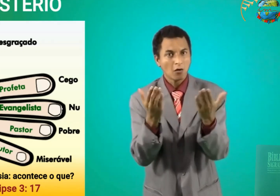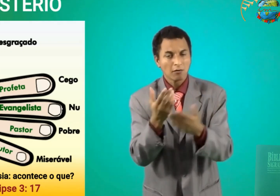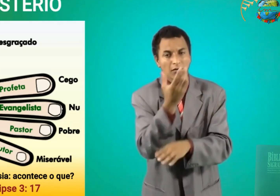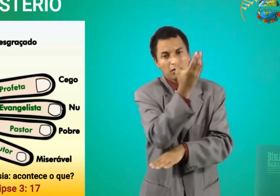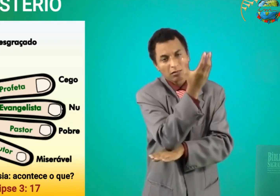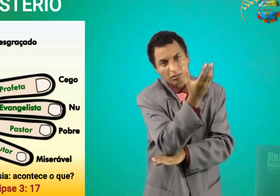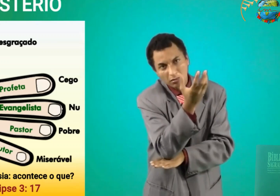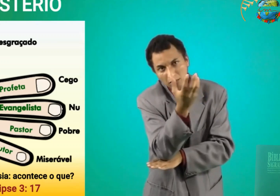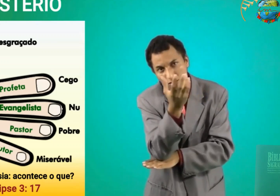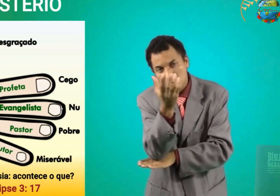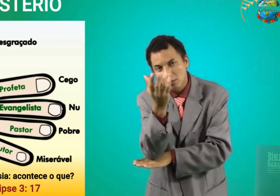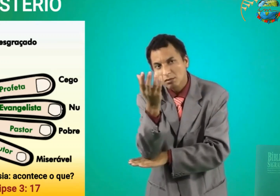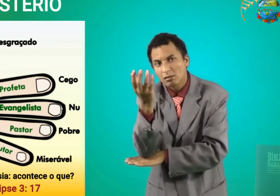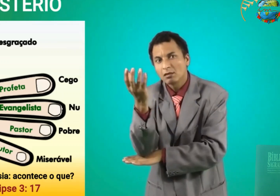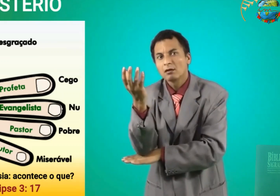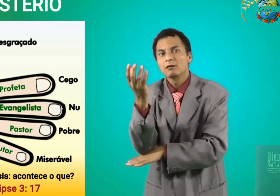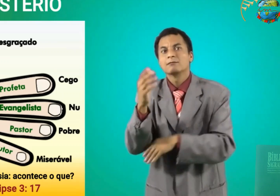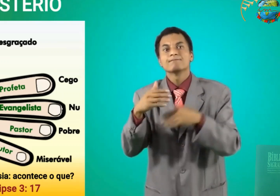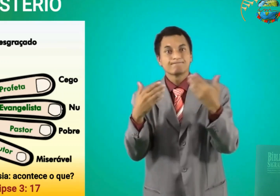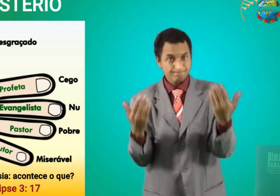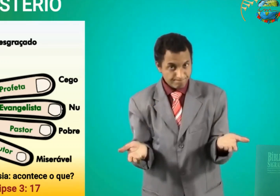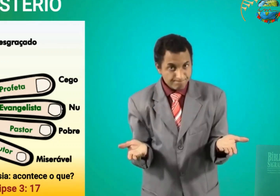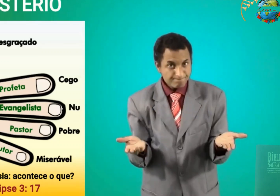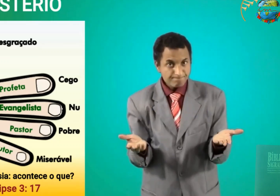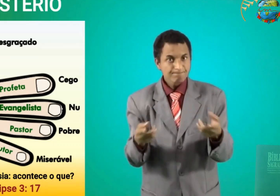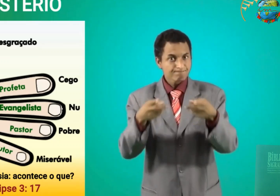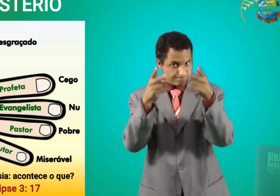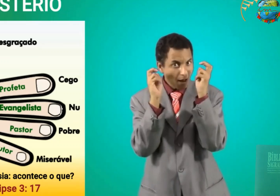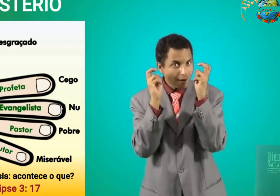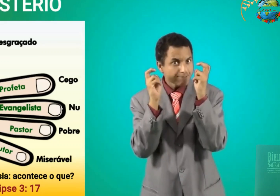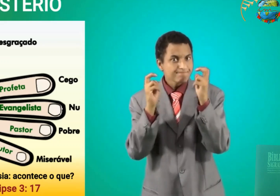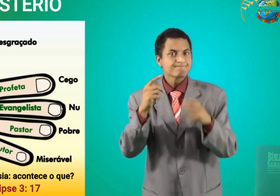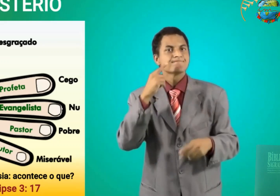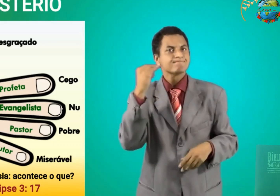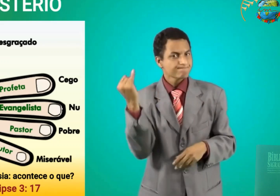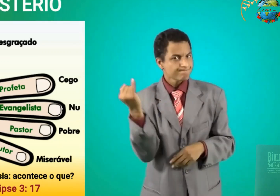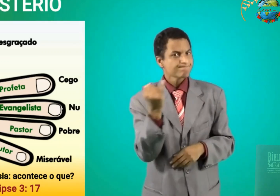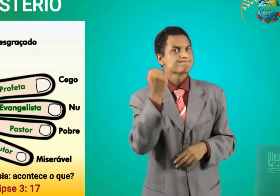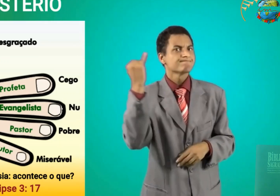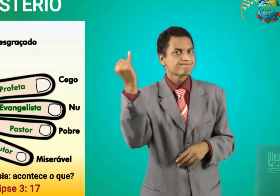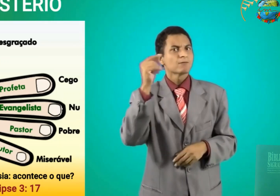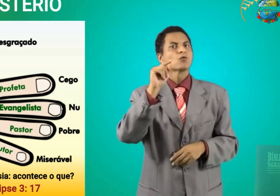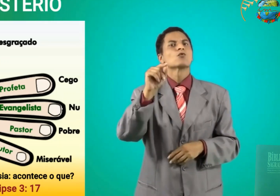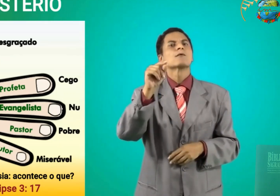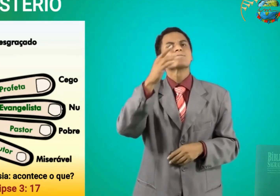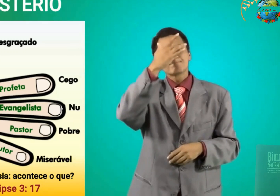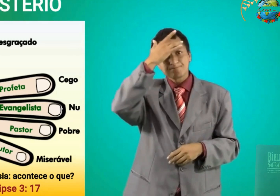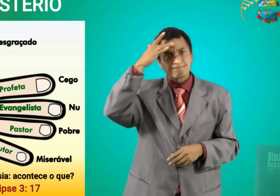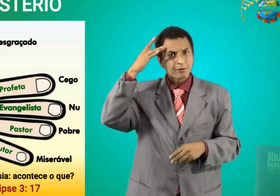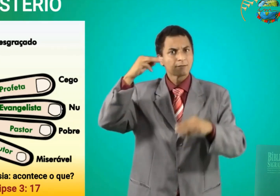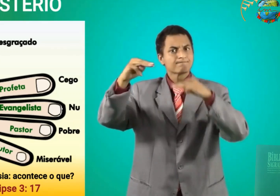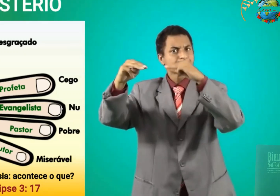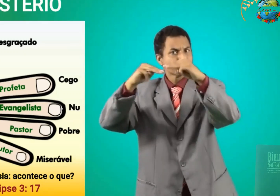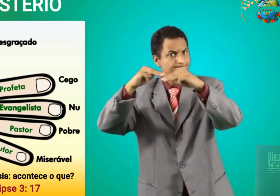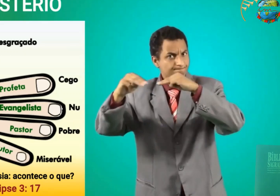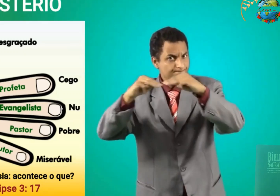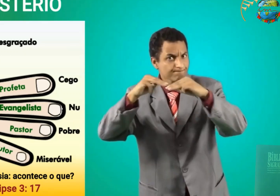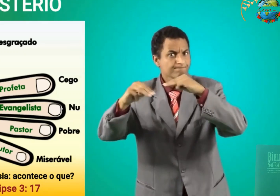profundidade Agora é o miserável Mendiga a bênção Perceberam então A importância do que? A pessoa